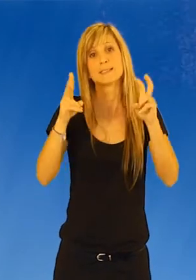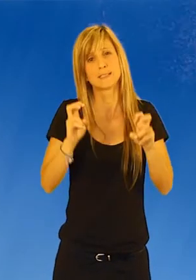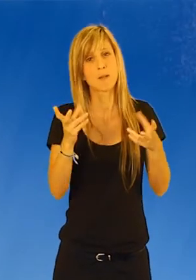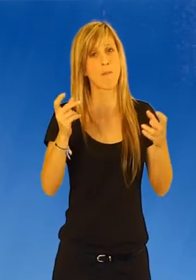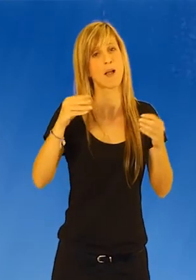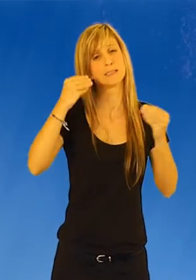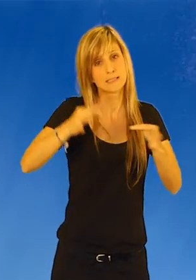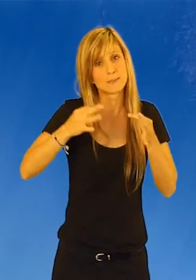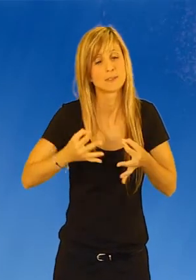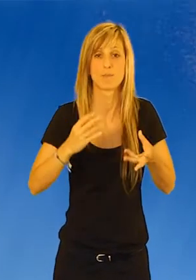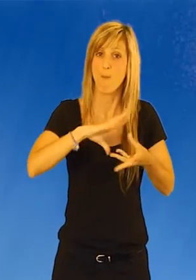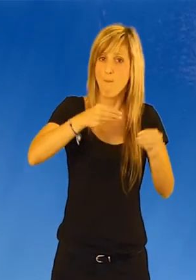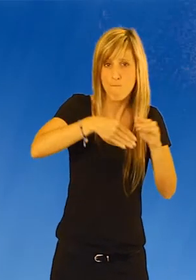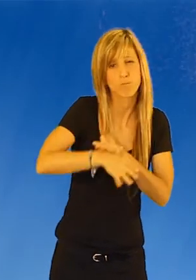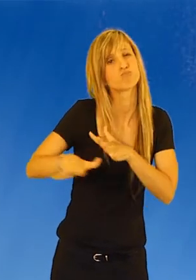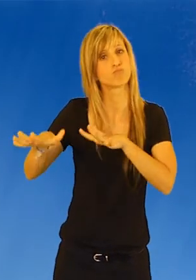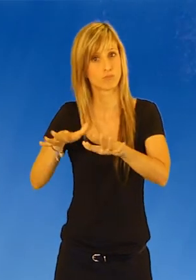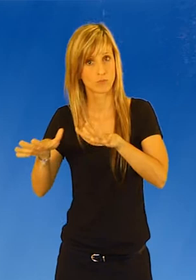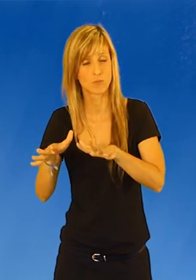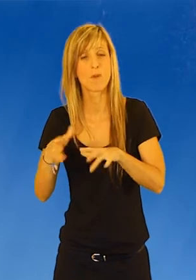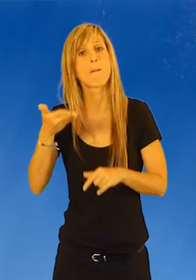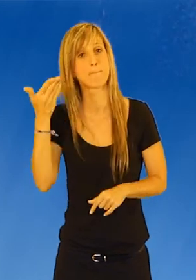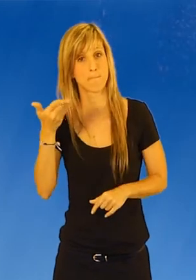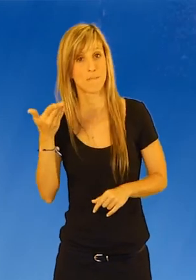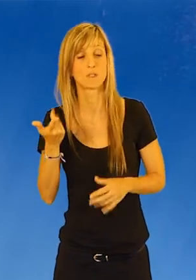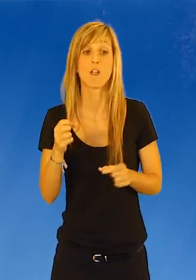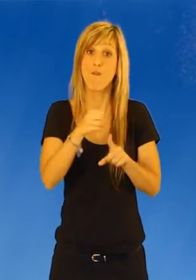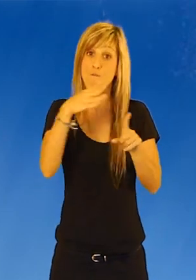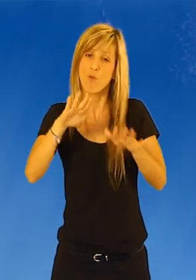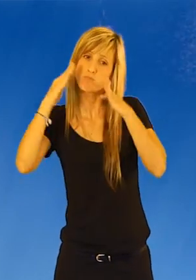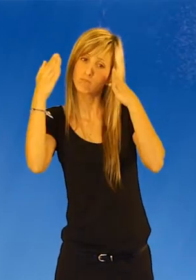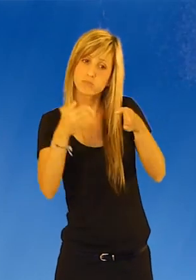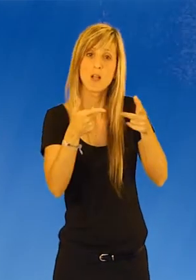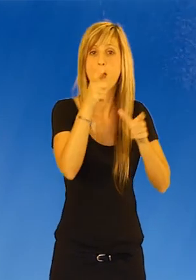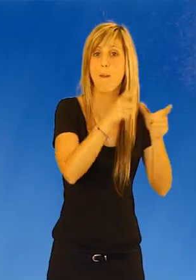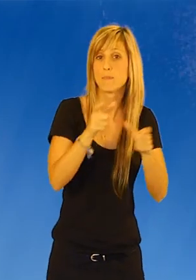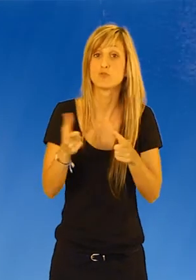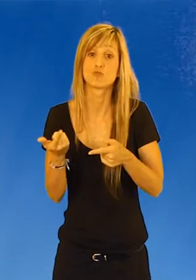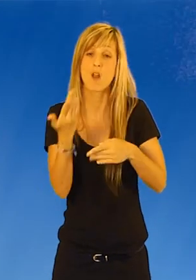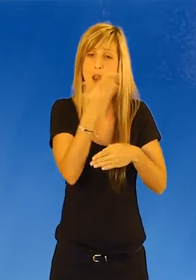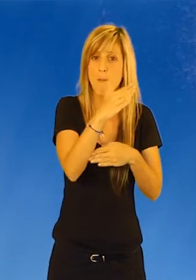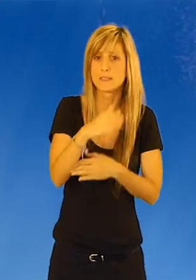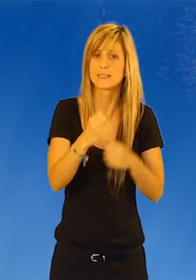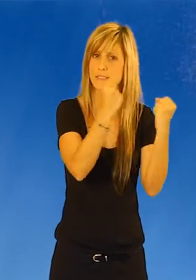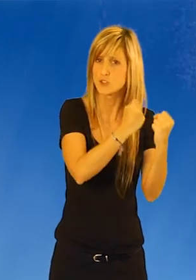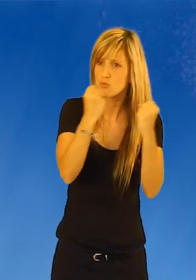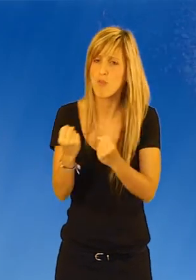y la accesibilidad. El foro está dirigido tanto a representantes institucionales y gestores públicos como a